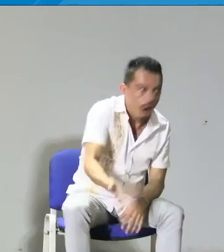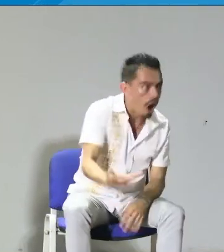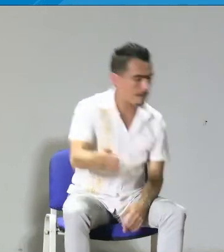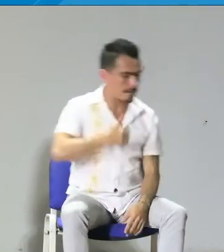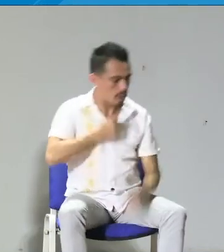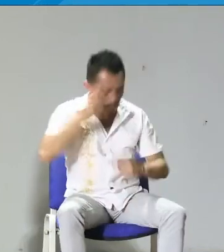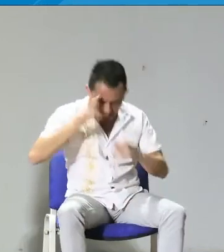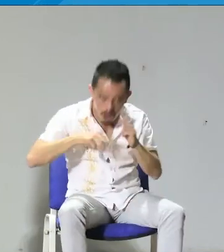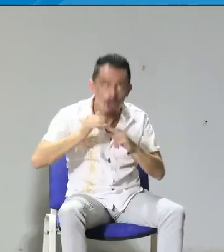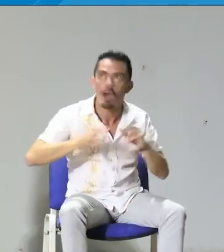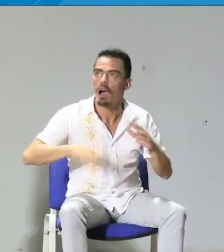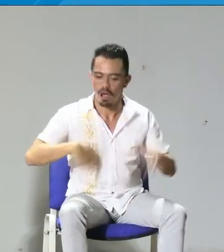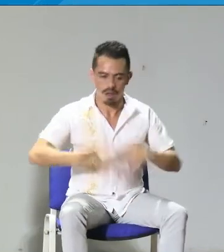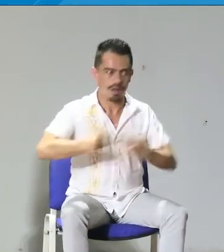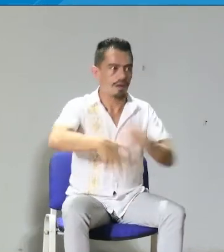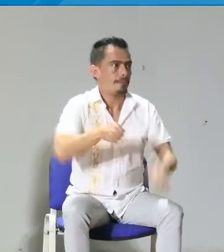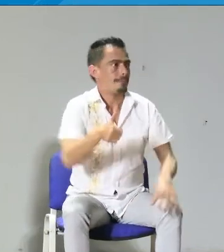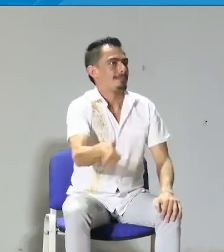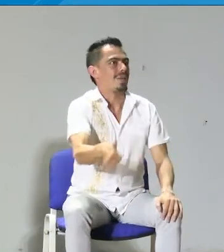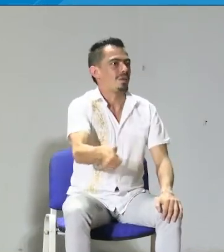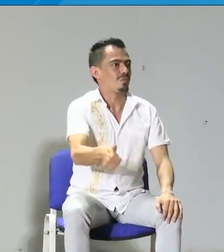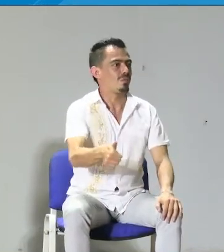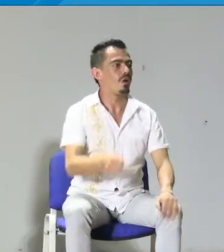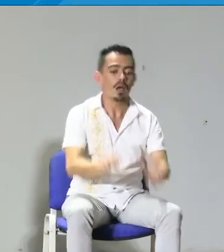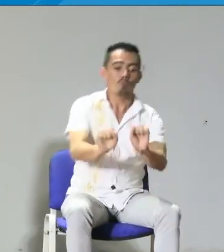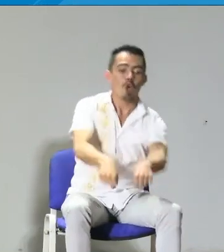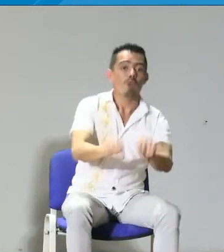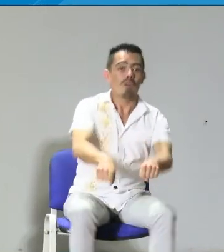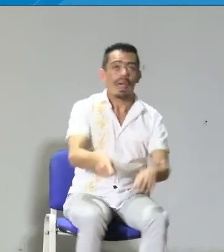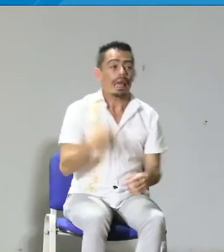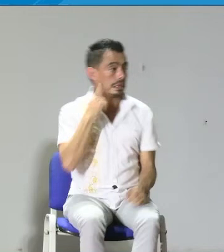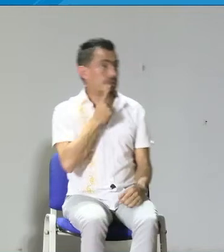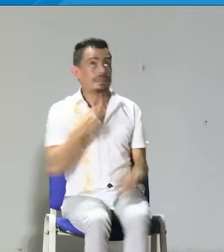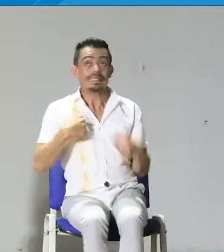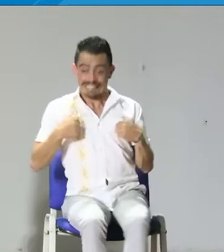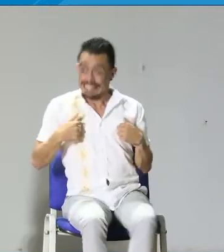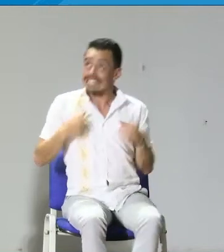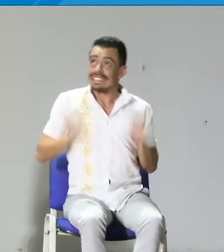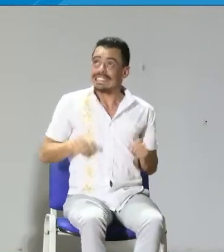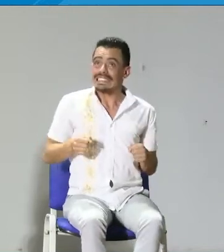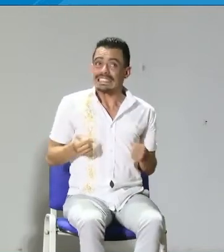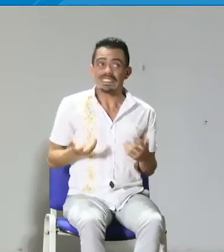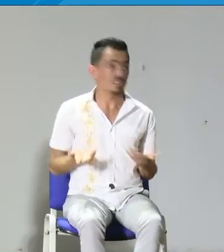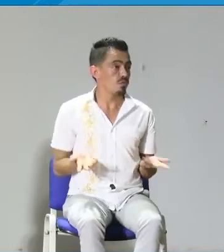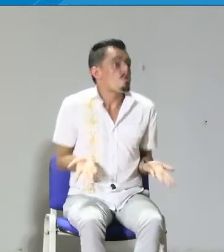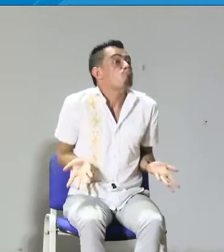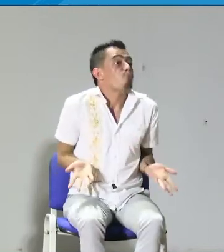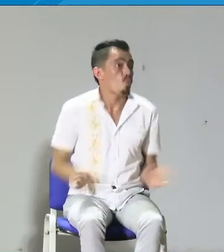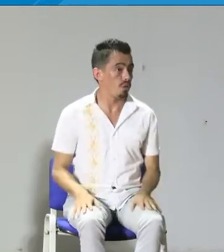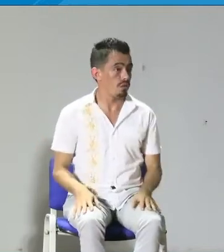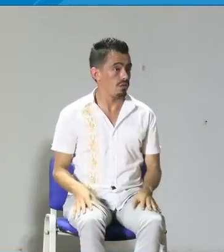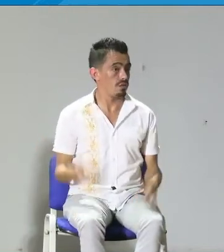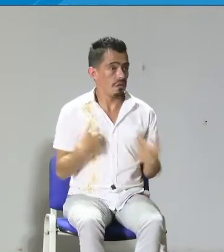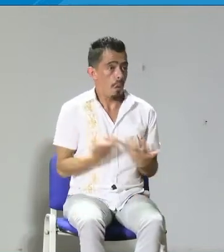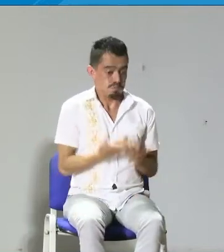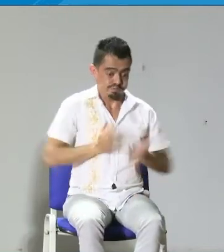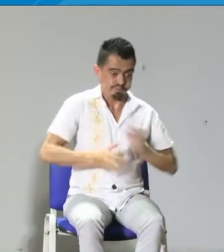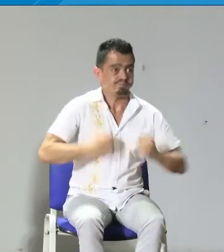es diferente a que haya una forma de modelar a través del ejemplo, sí, y que cómo usted empieza a